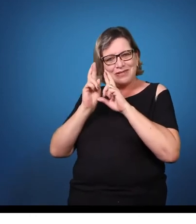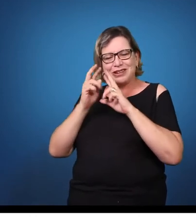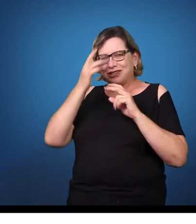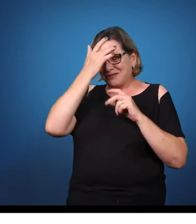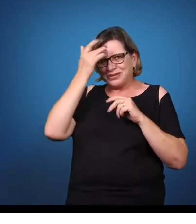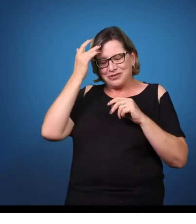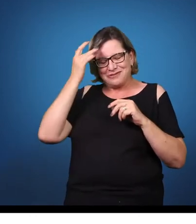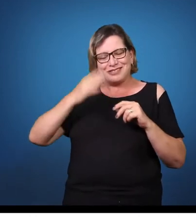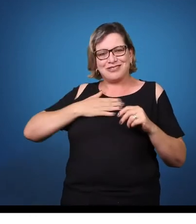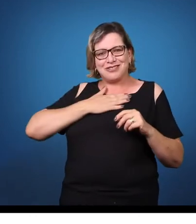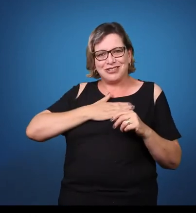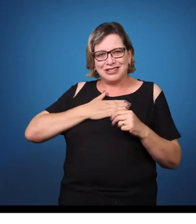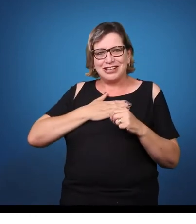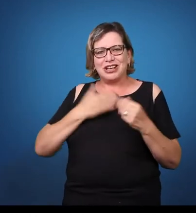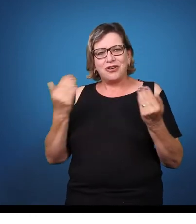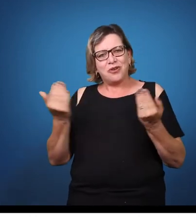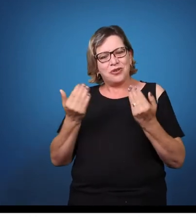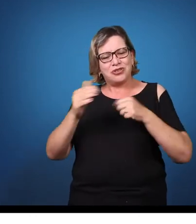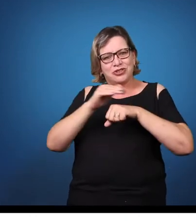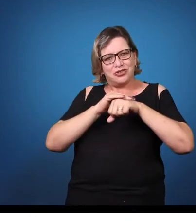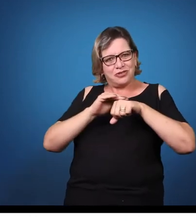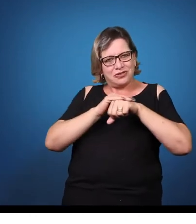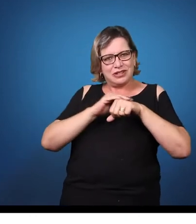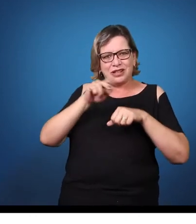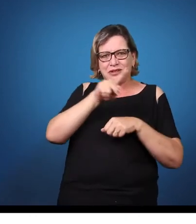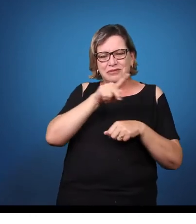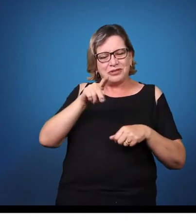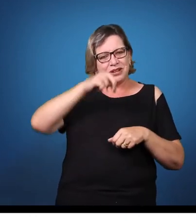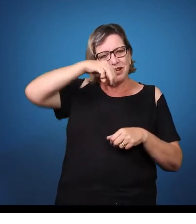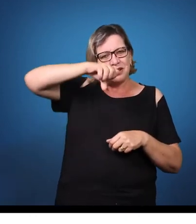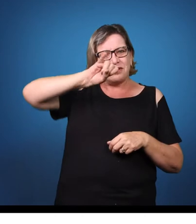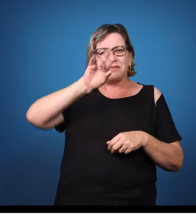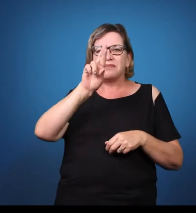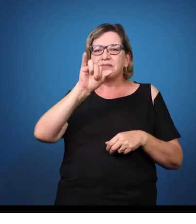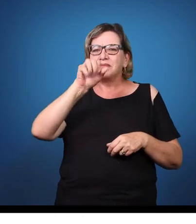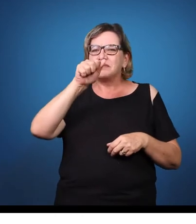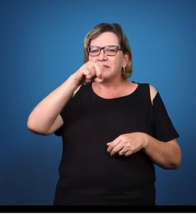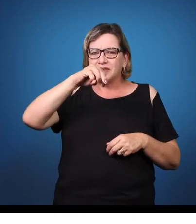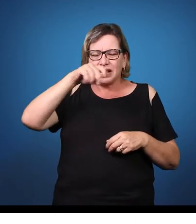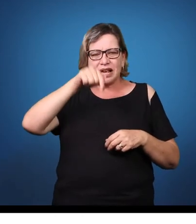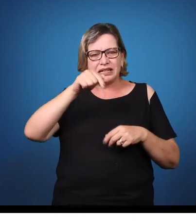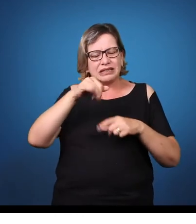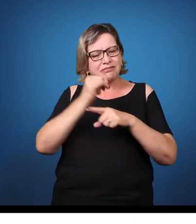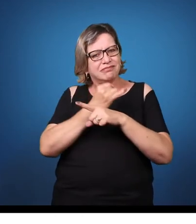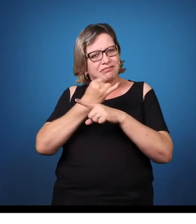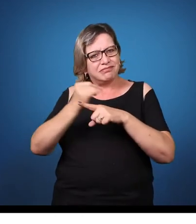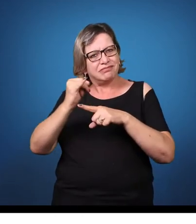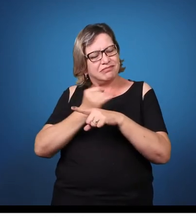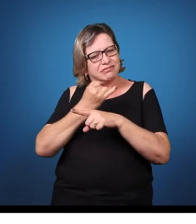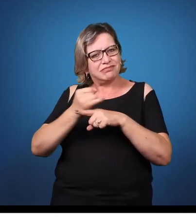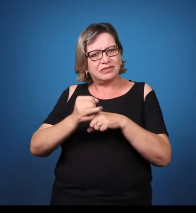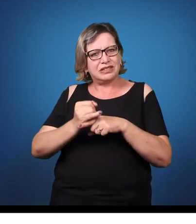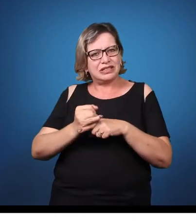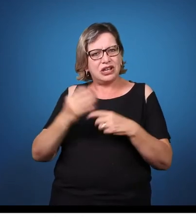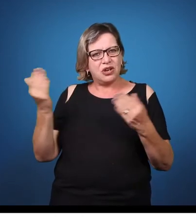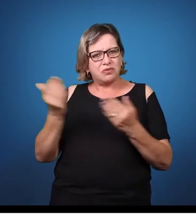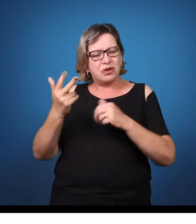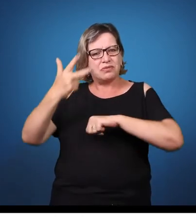de novo este episódio e os outros pelo endereço que está aqui na tela e nos ajudar a disseminar. Ok? Muito obrigado pela